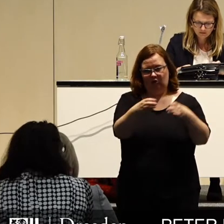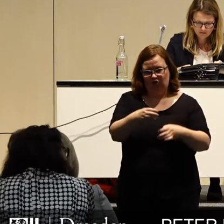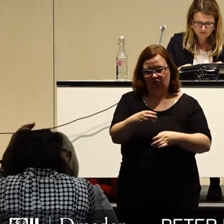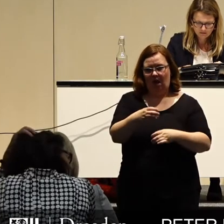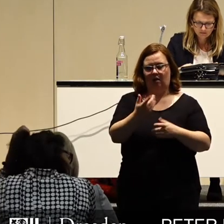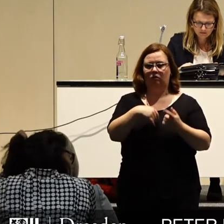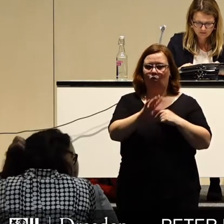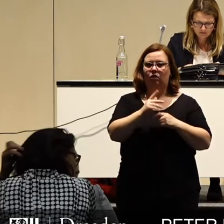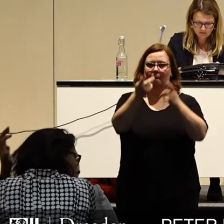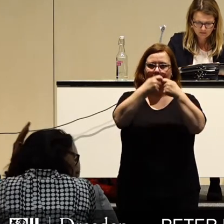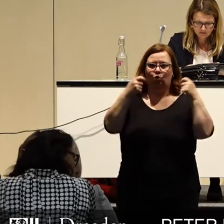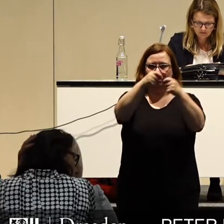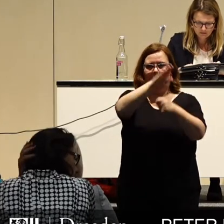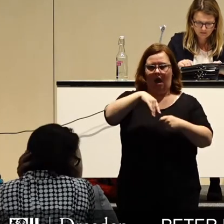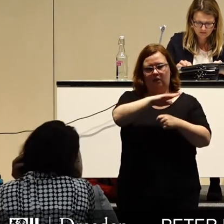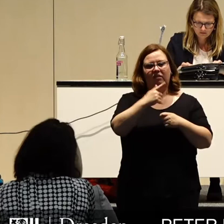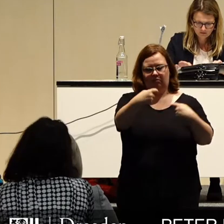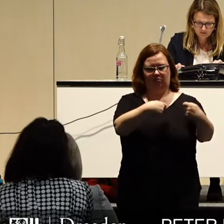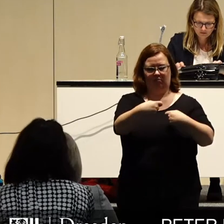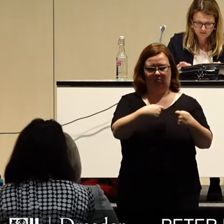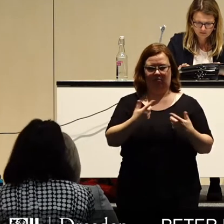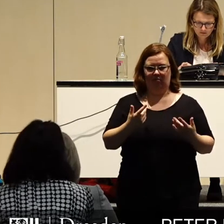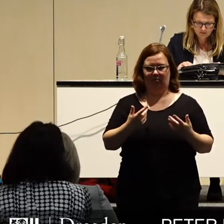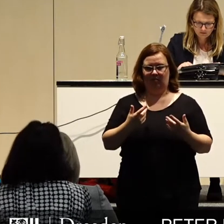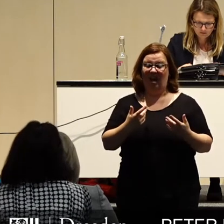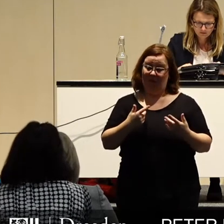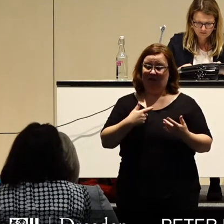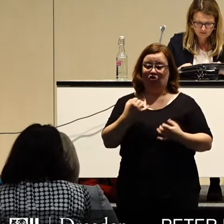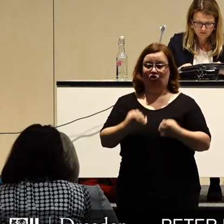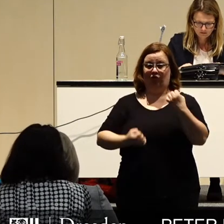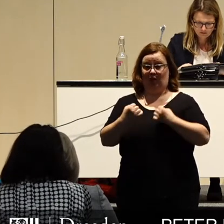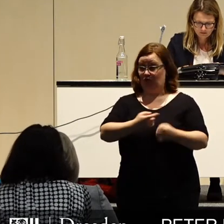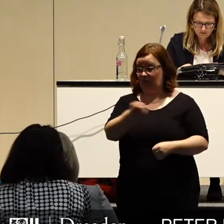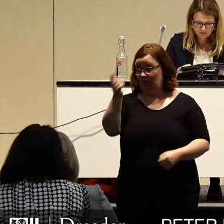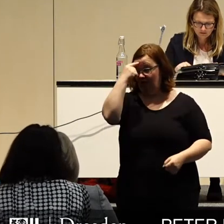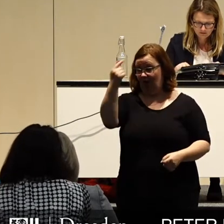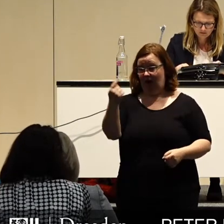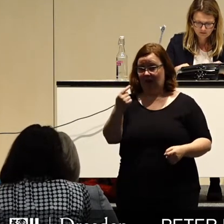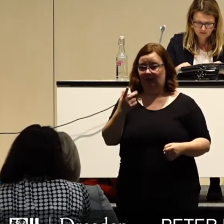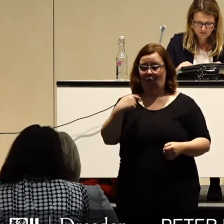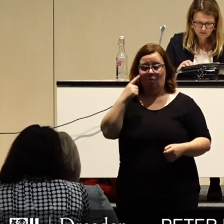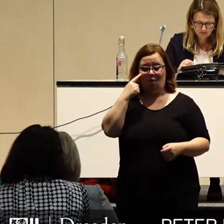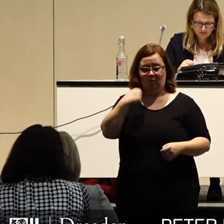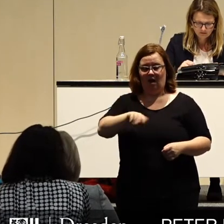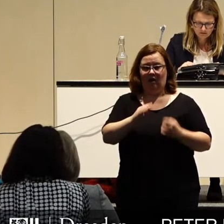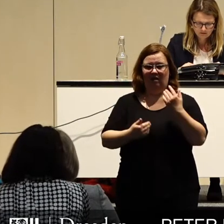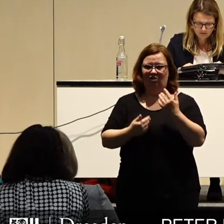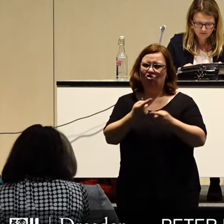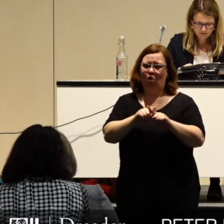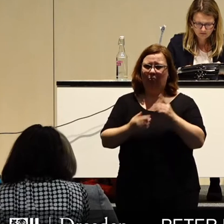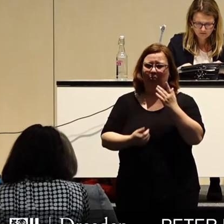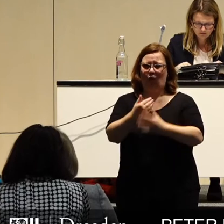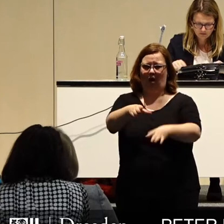Drittmitteln von Bund und Land. Sehr kritisch, und ich denke, das wissen Sie alle, stehen wir einer Schuldenaufnahme gegenüber.